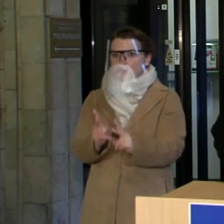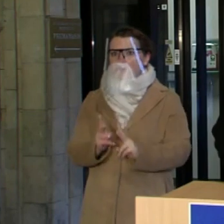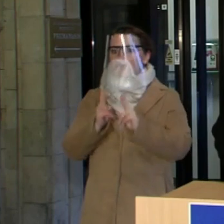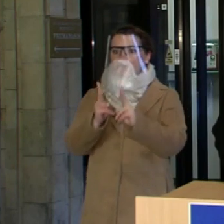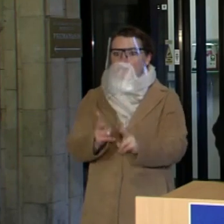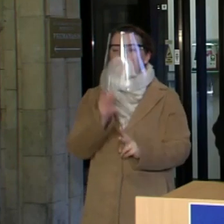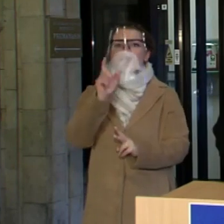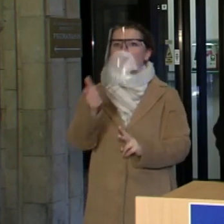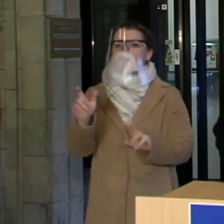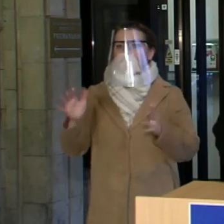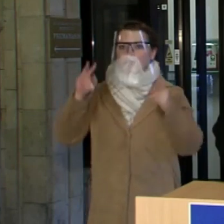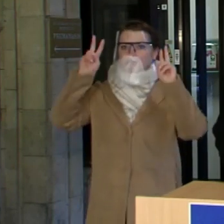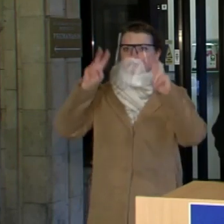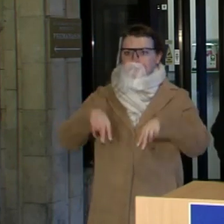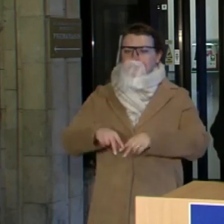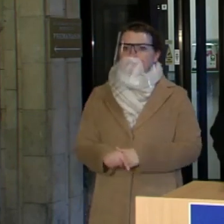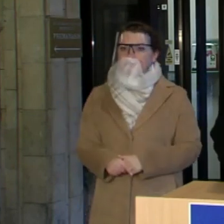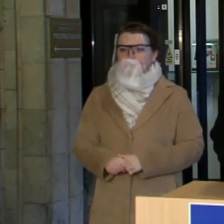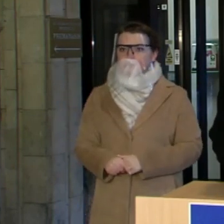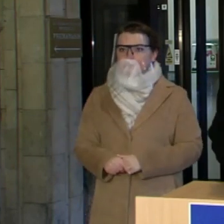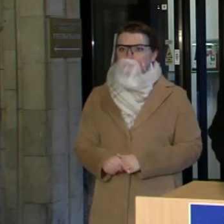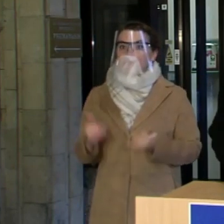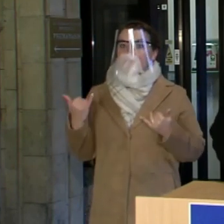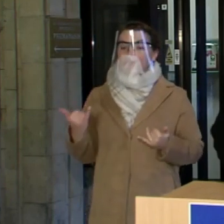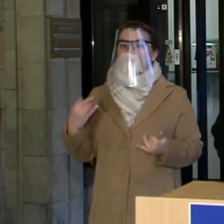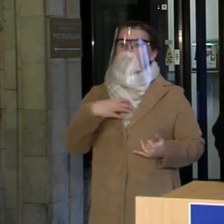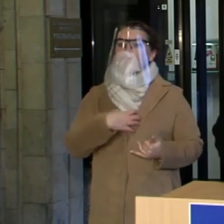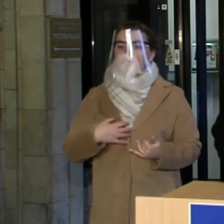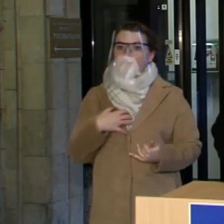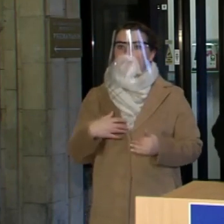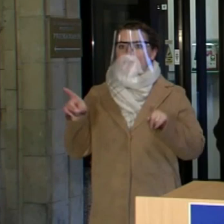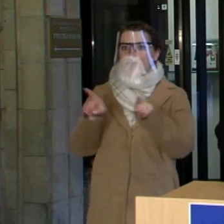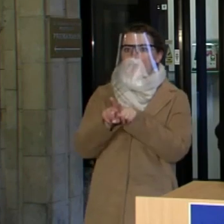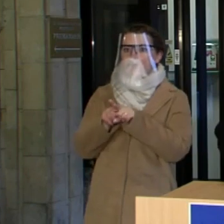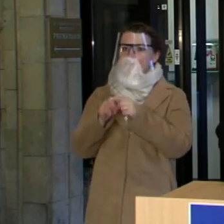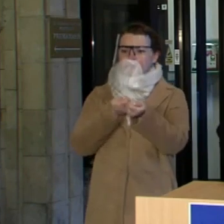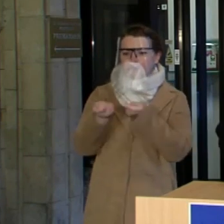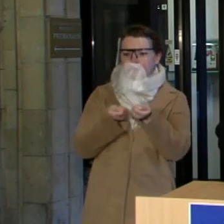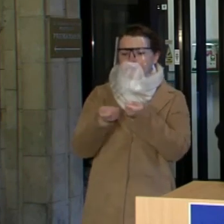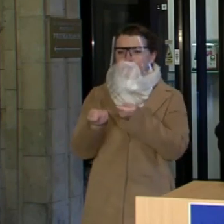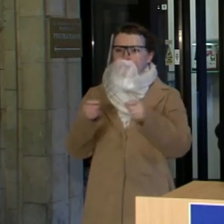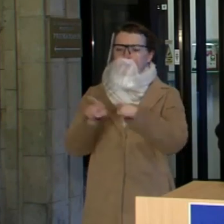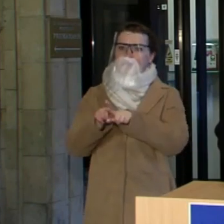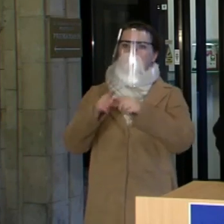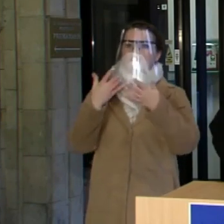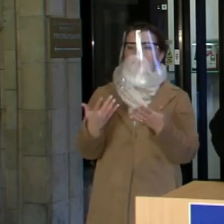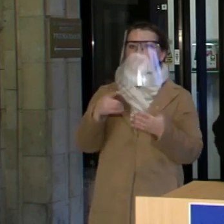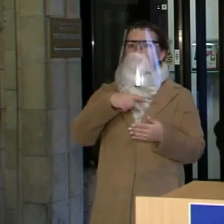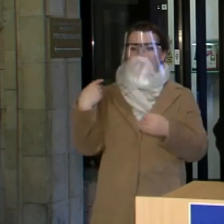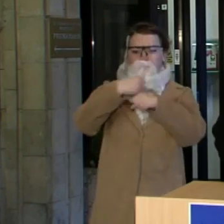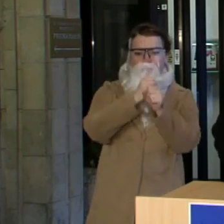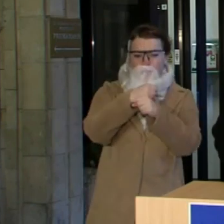nežinosime. Todėl labai svarbu ne tik tai užtikrinti logistiką tarp mažiau ir daugiau apkrautų